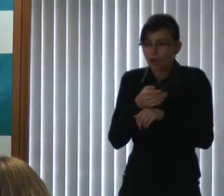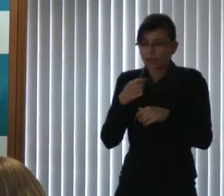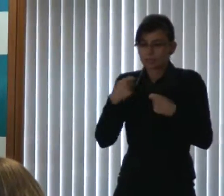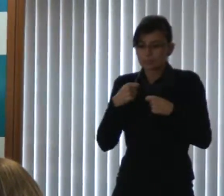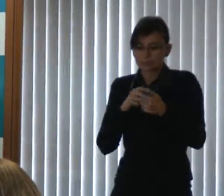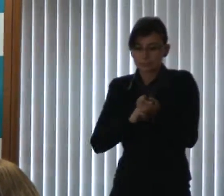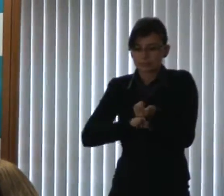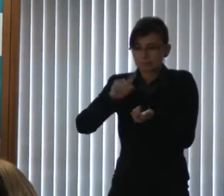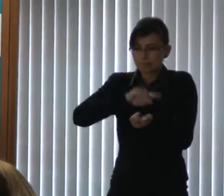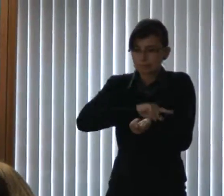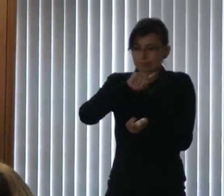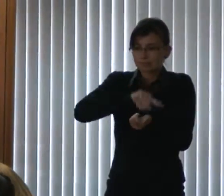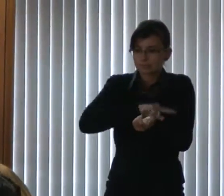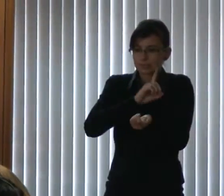E que às vezes não tem nem a condução.